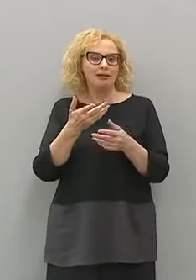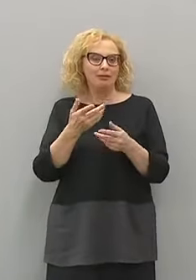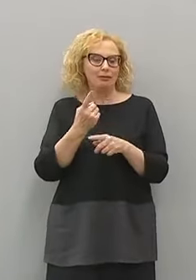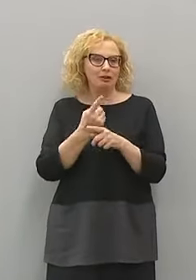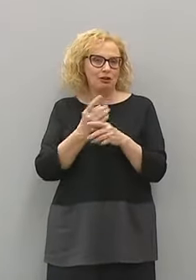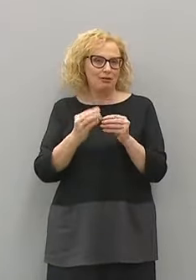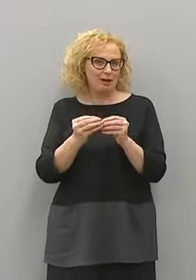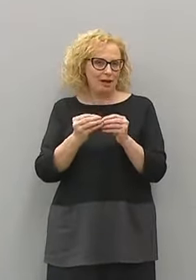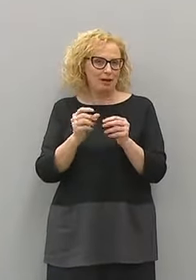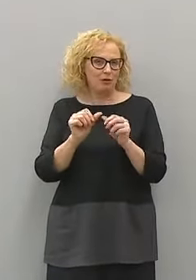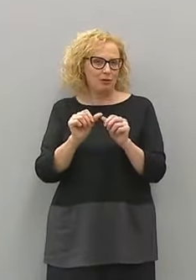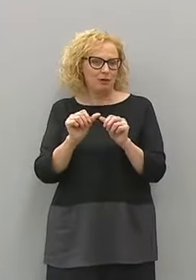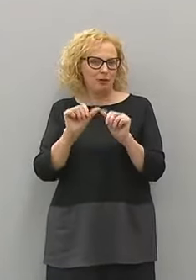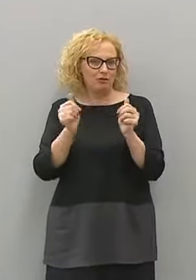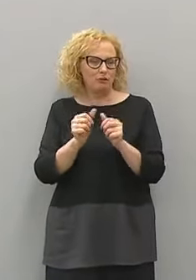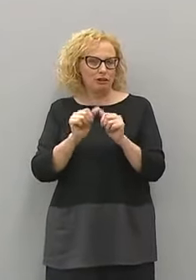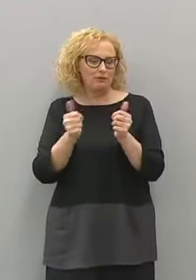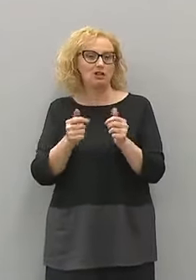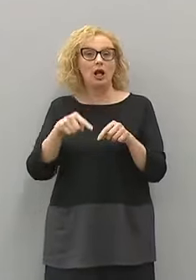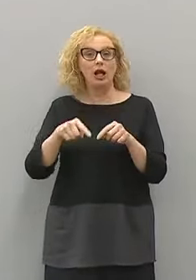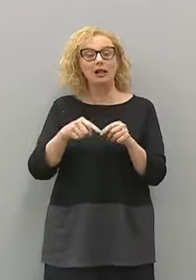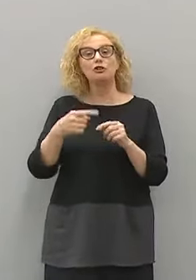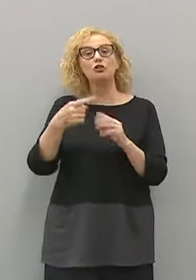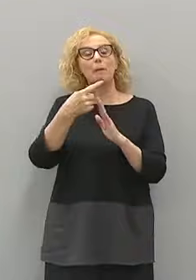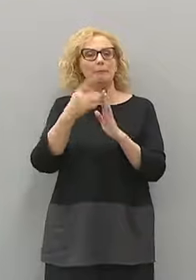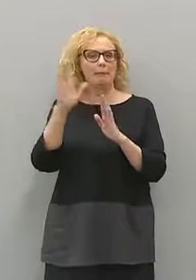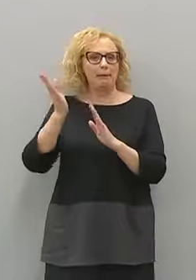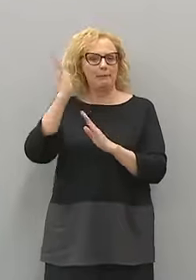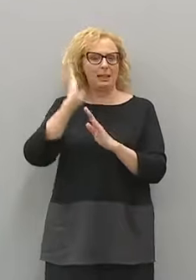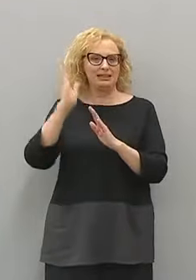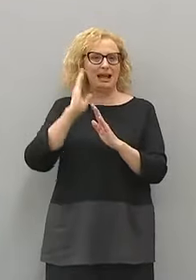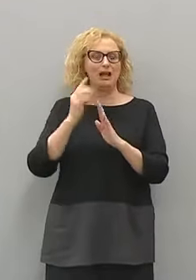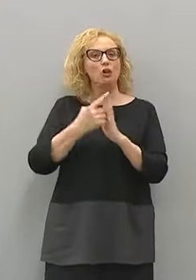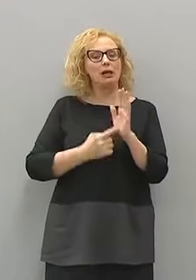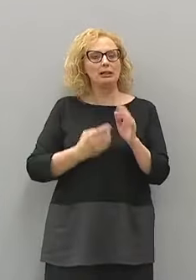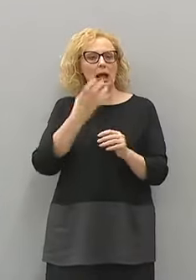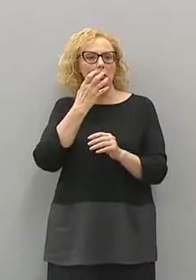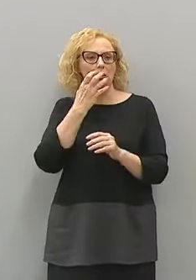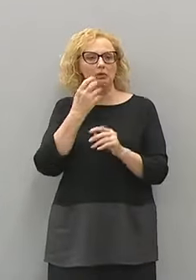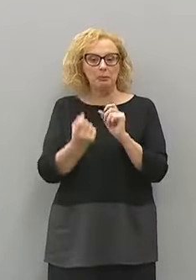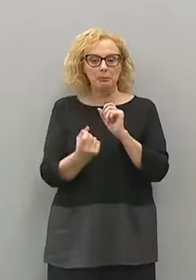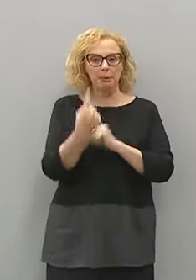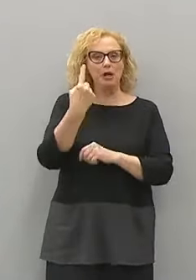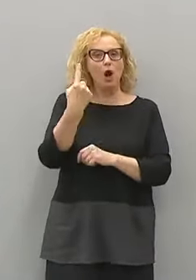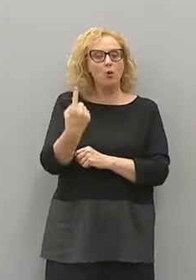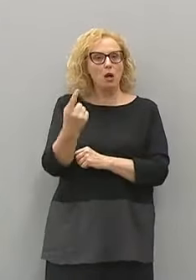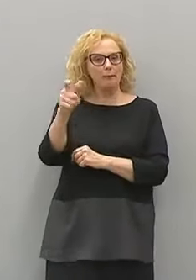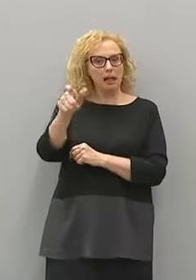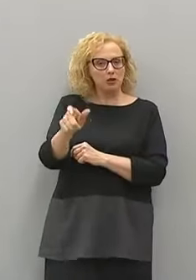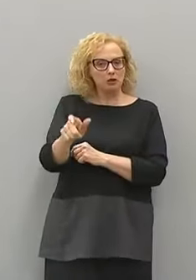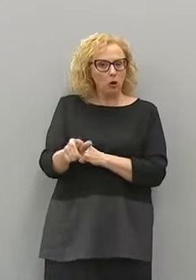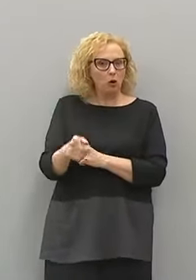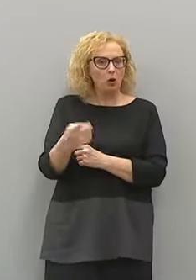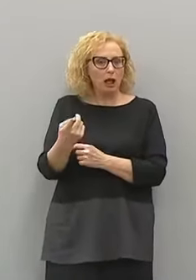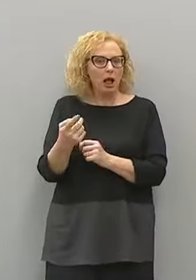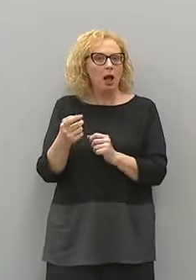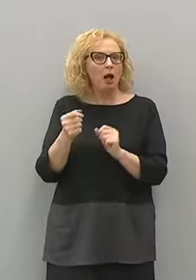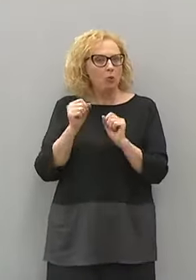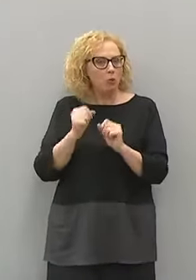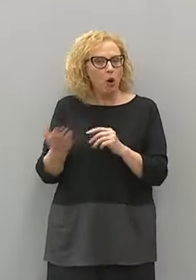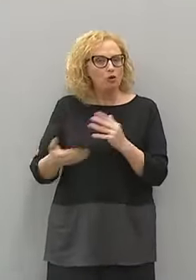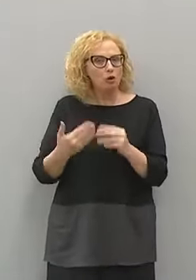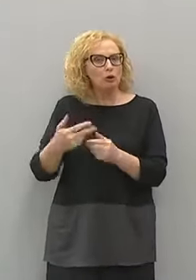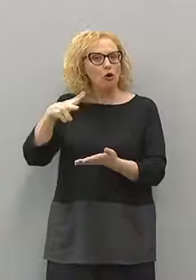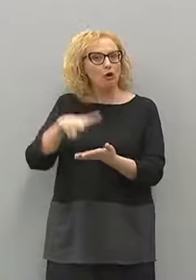Un conto era ad agosto in cui tu potevi avere un caso sporadico e quindi era utile fare la conferma immediata